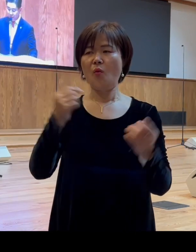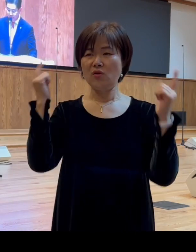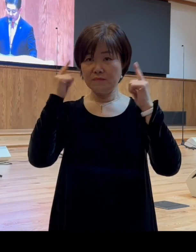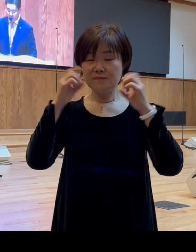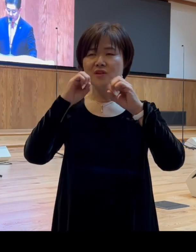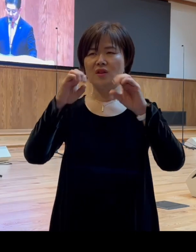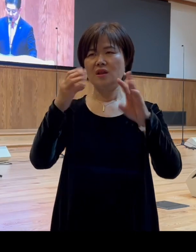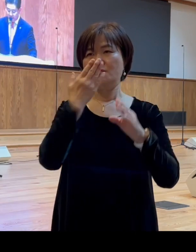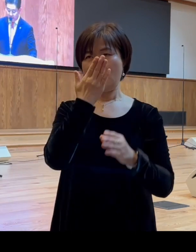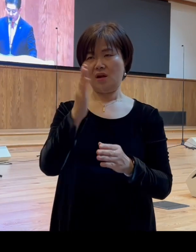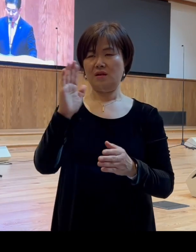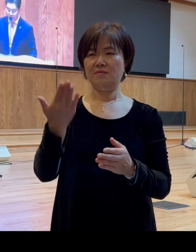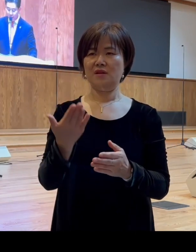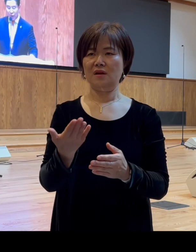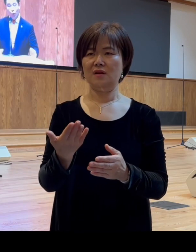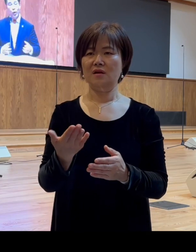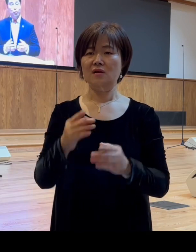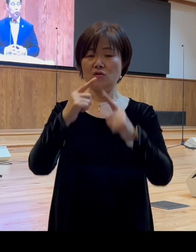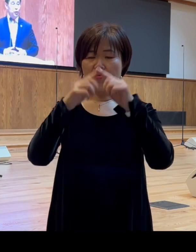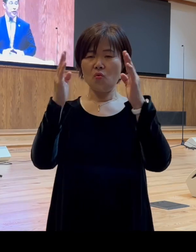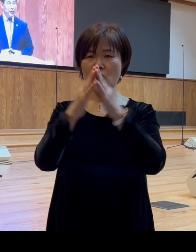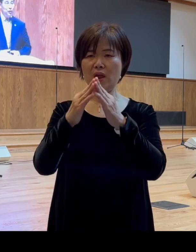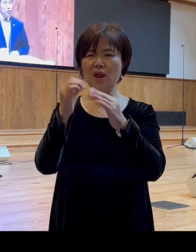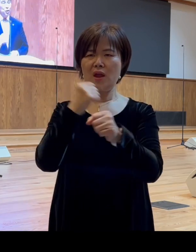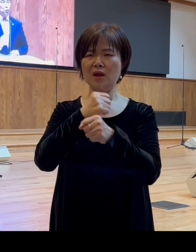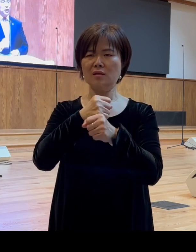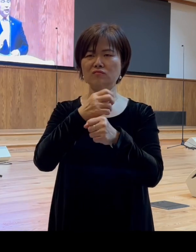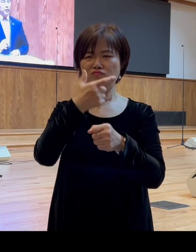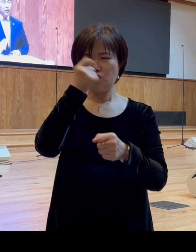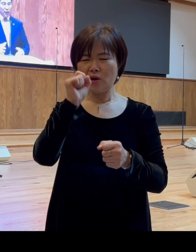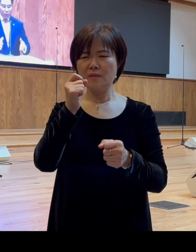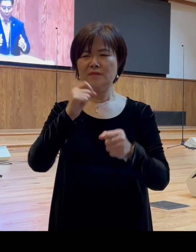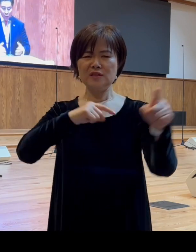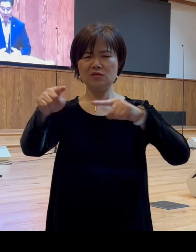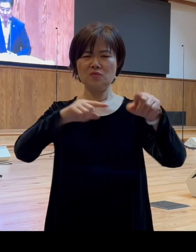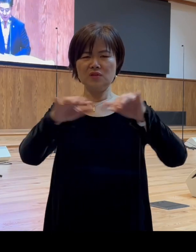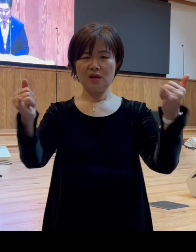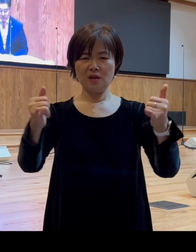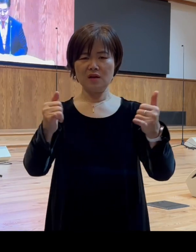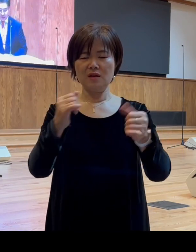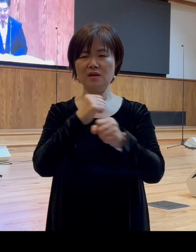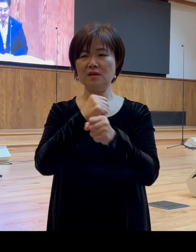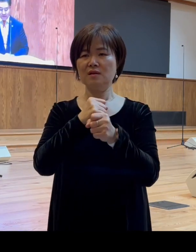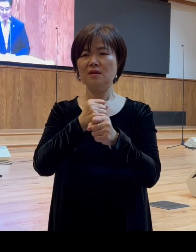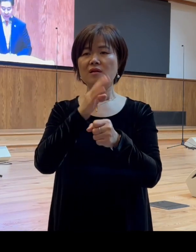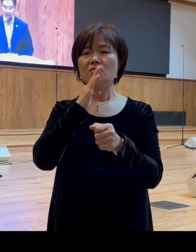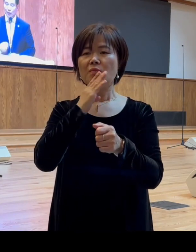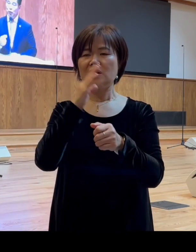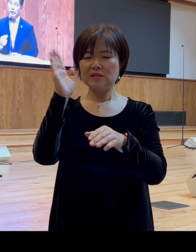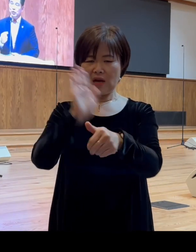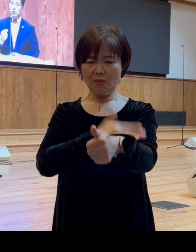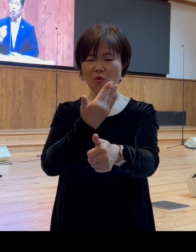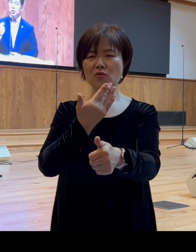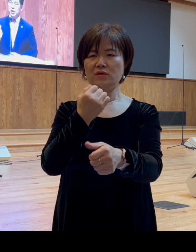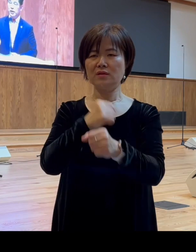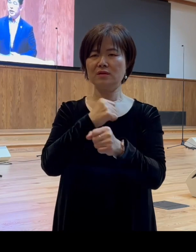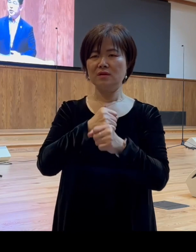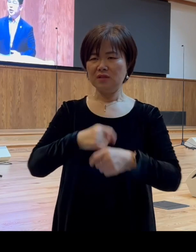그럼 우리가 교회 부조리나 어떤 지도자들의 타락을 옹호할 필요도 없습니다 잘못된 것은 정직하게 시인하고